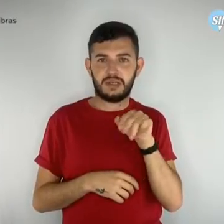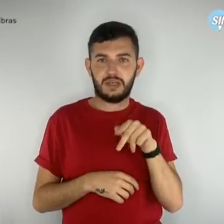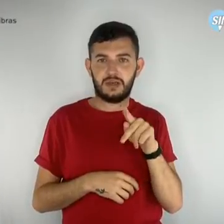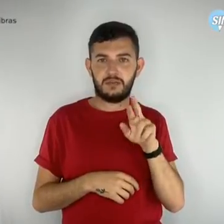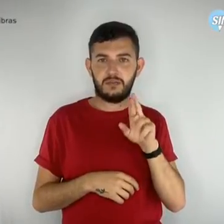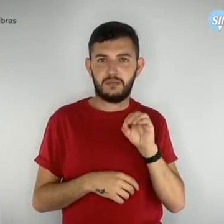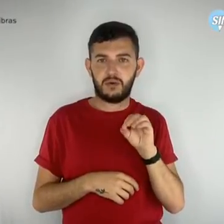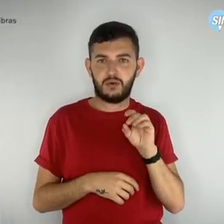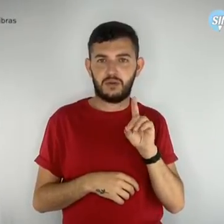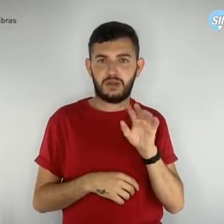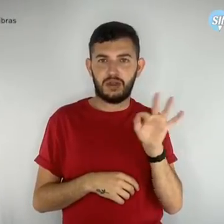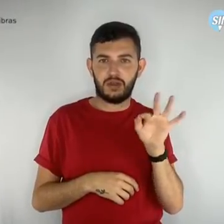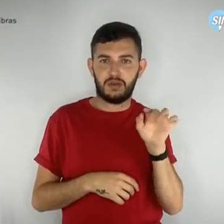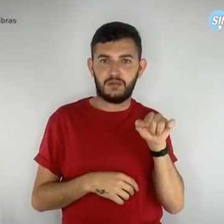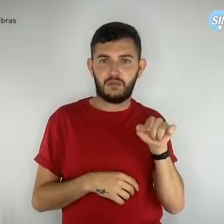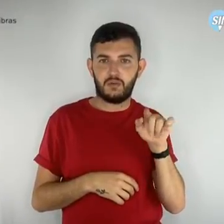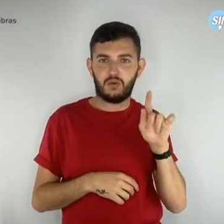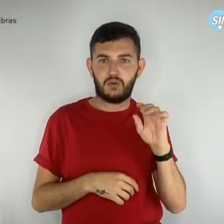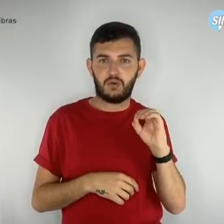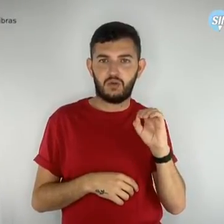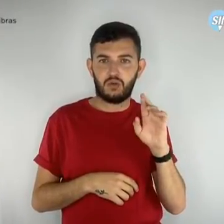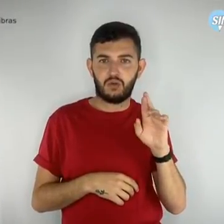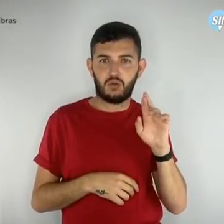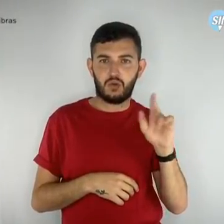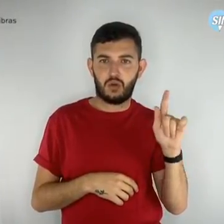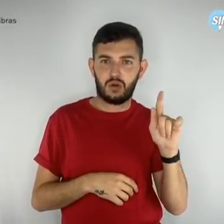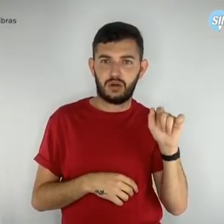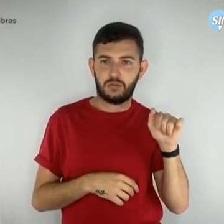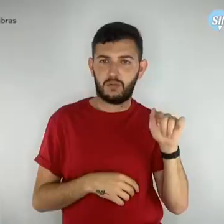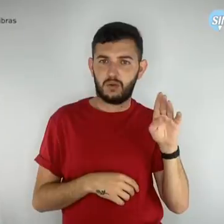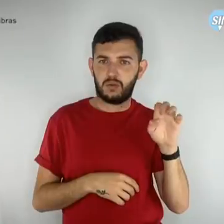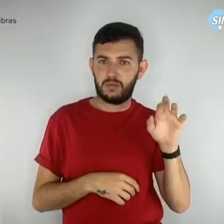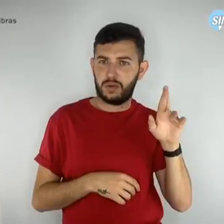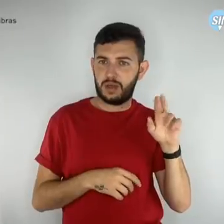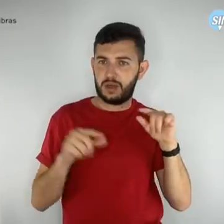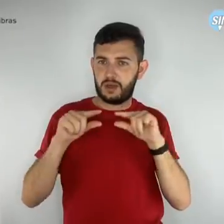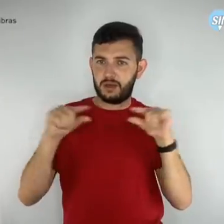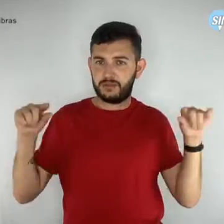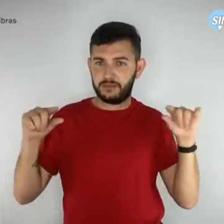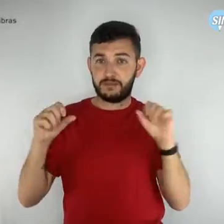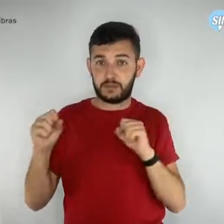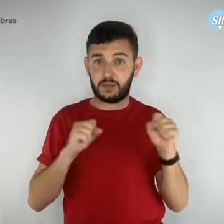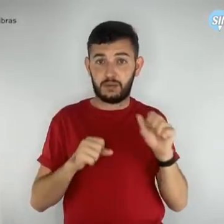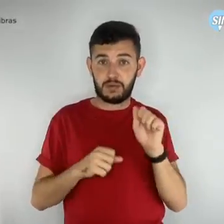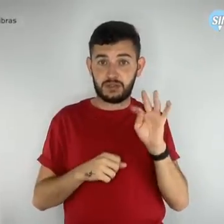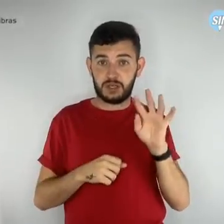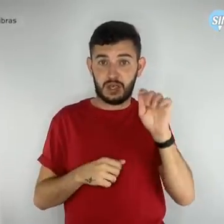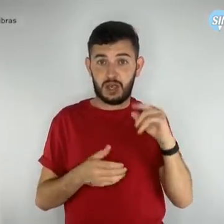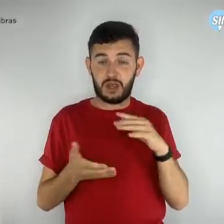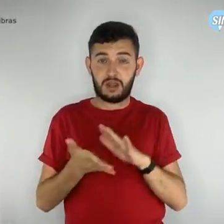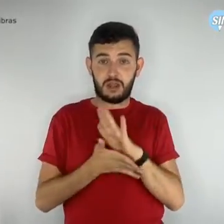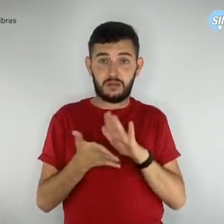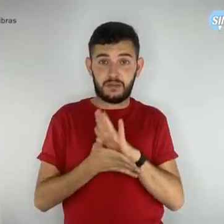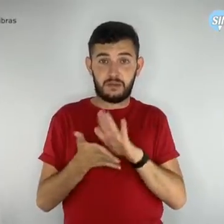pode imprimir a ata, preenchê-la e entregá-la presencialmente na recepção do